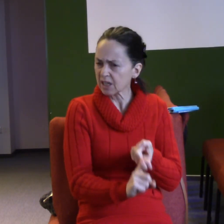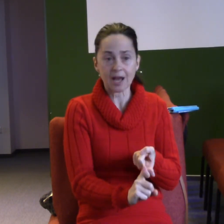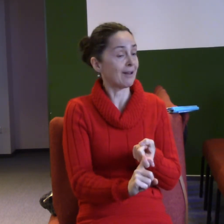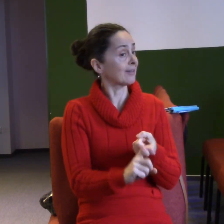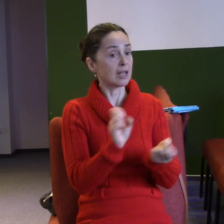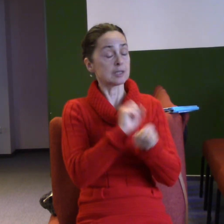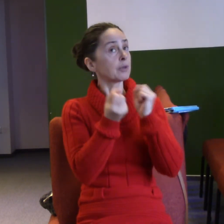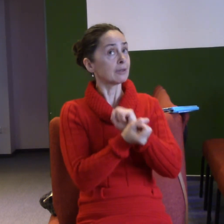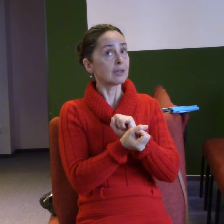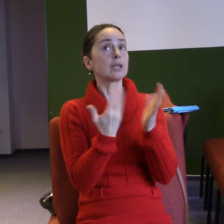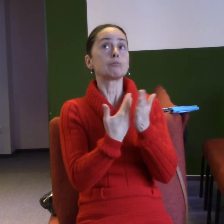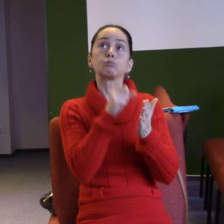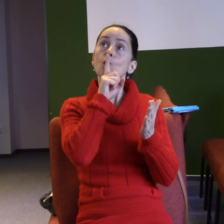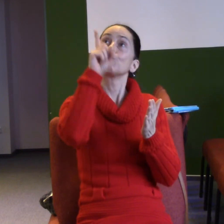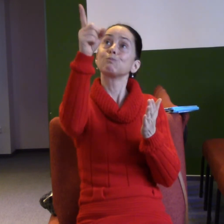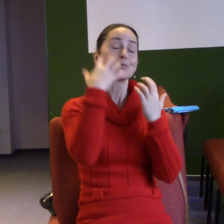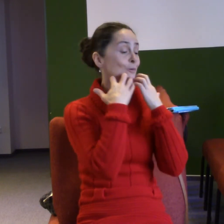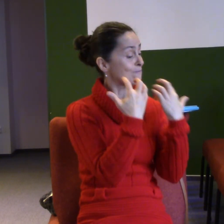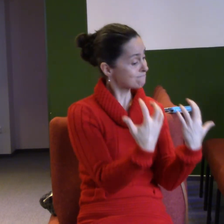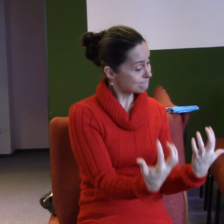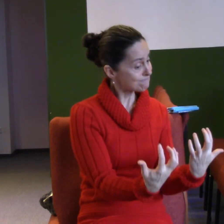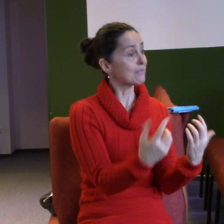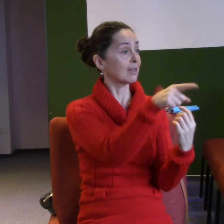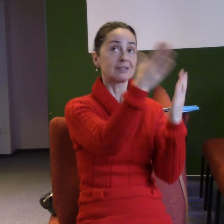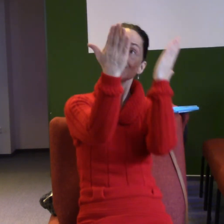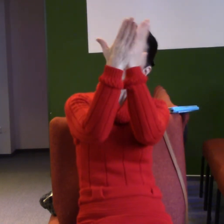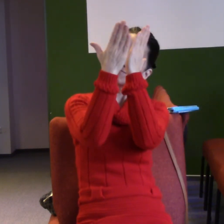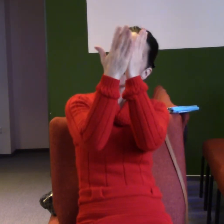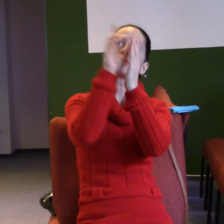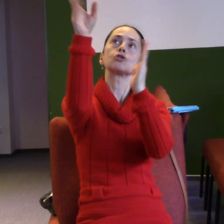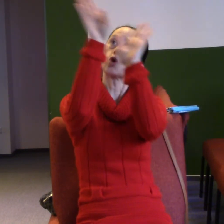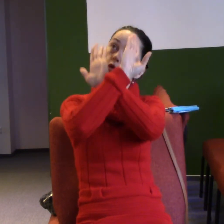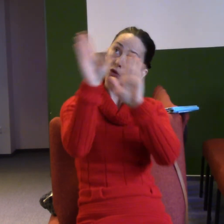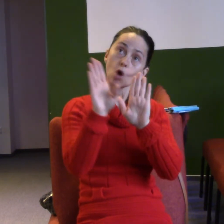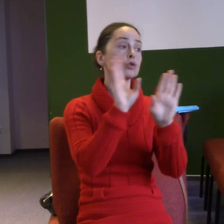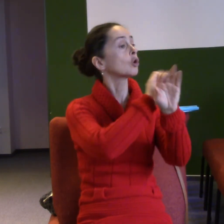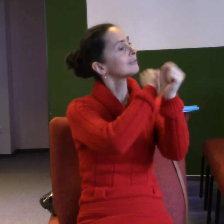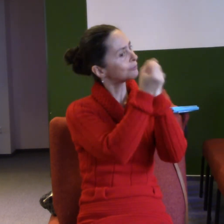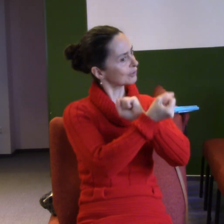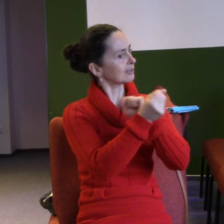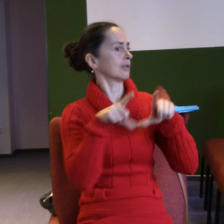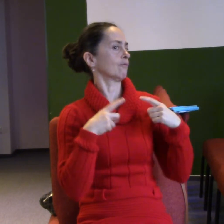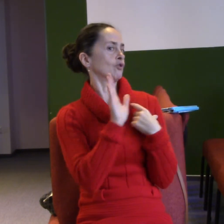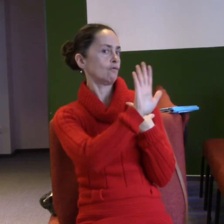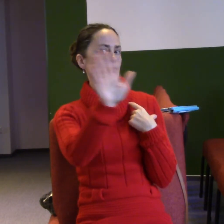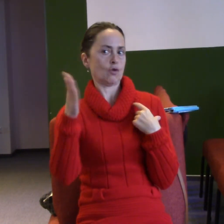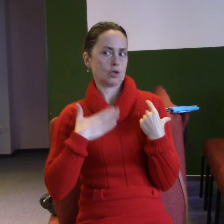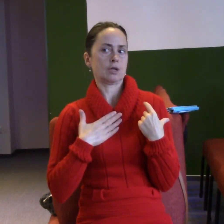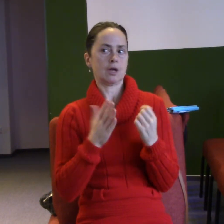protože Bůh tě miluje, patříš Bůh, tak najednou, On se rozhodl, že něco změní a tady uvnitř, zevnitř, duch